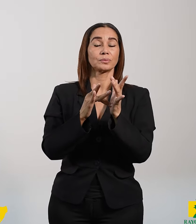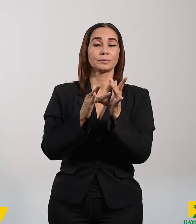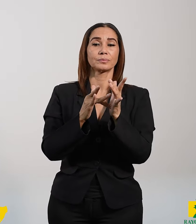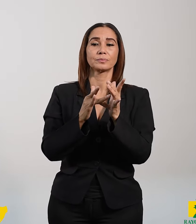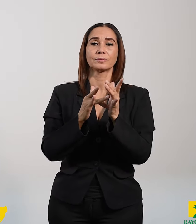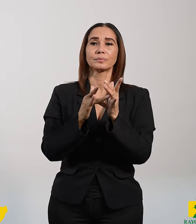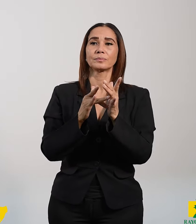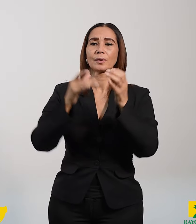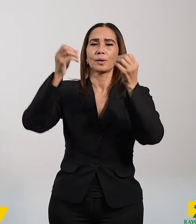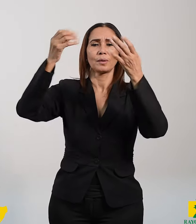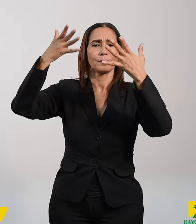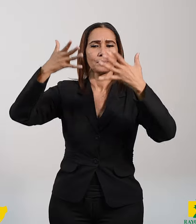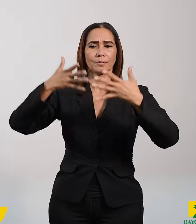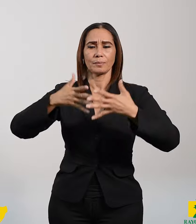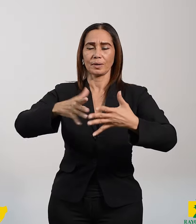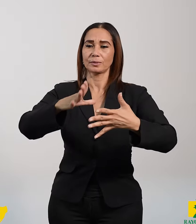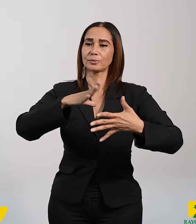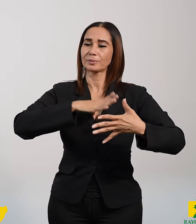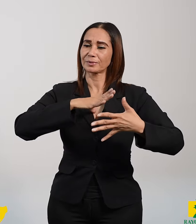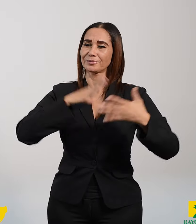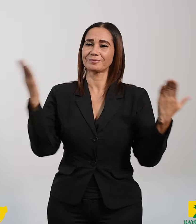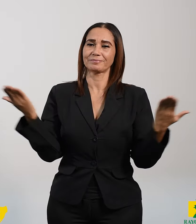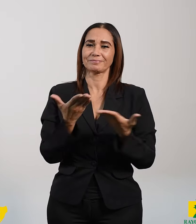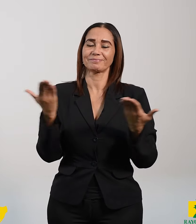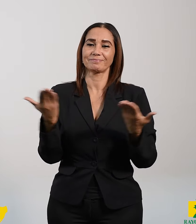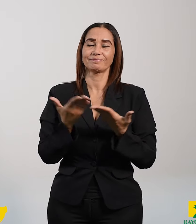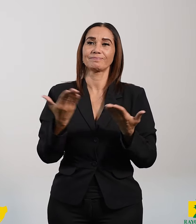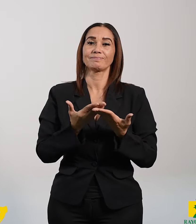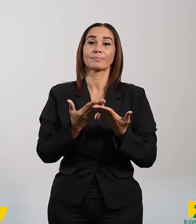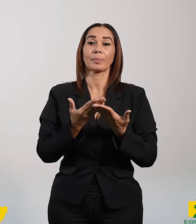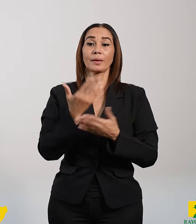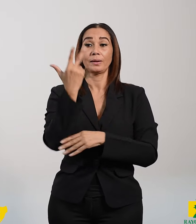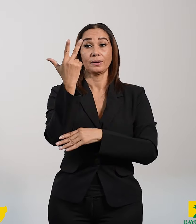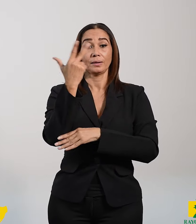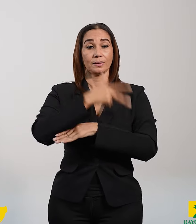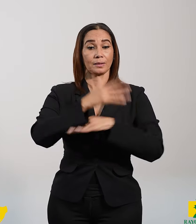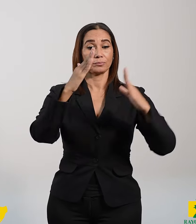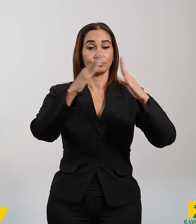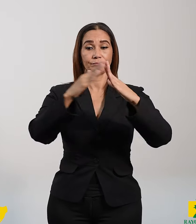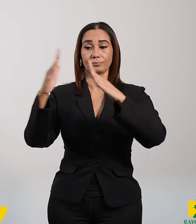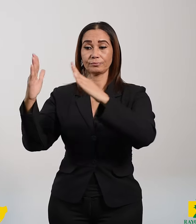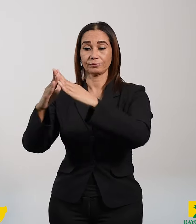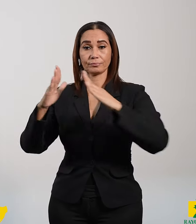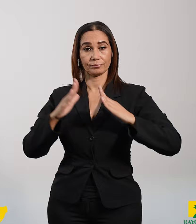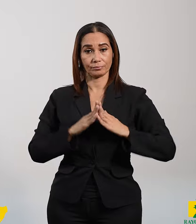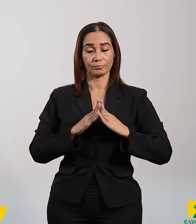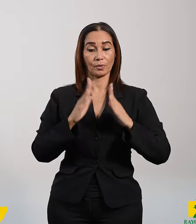Maestro, qué bien se está aquí. Haremos tres tiendas, una para ti, otra